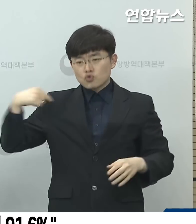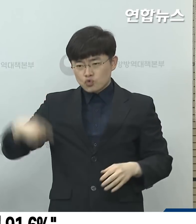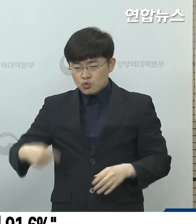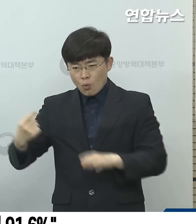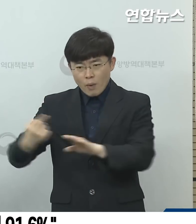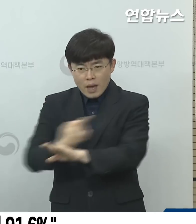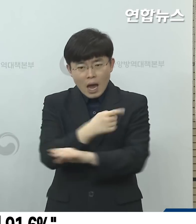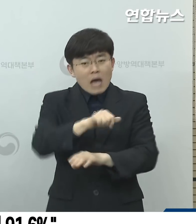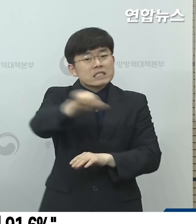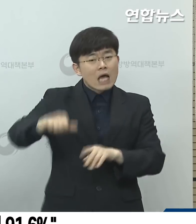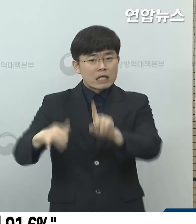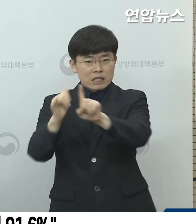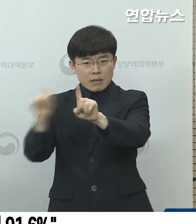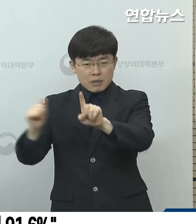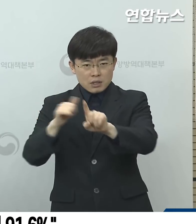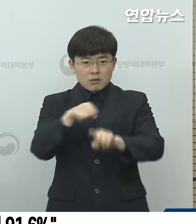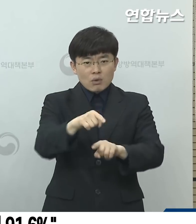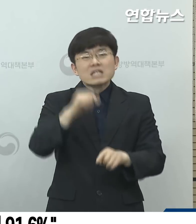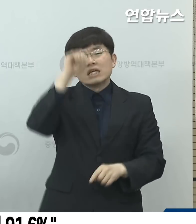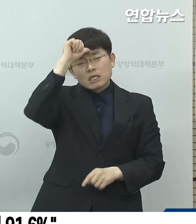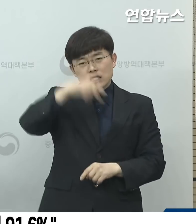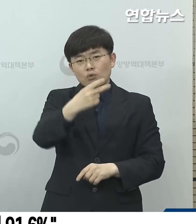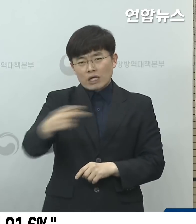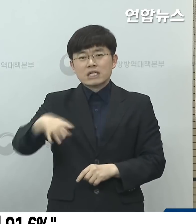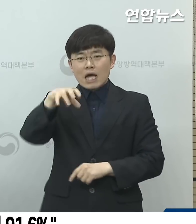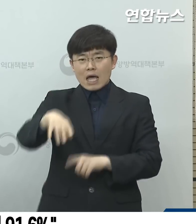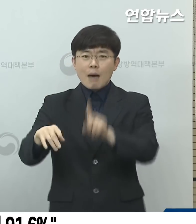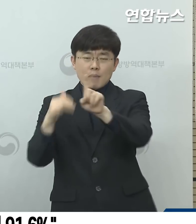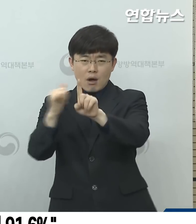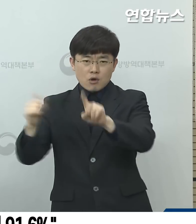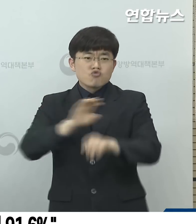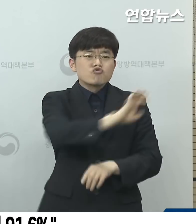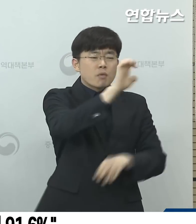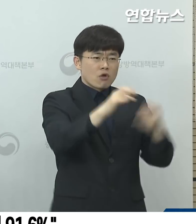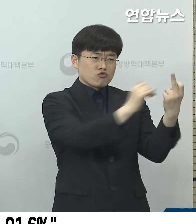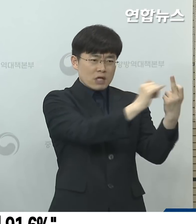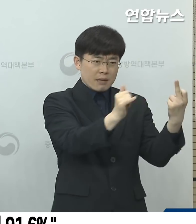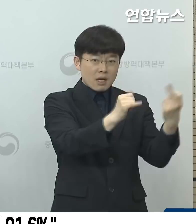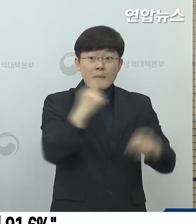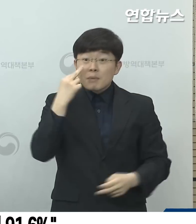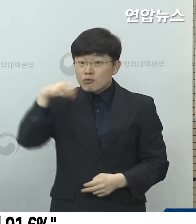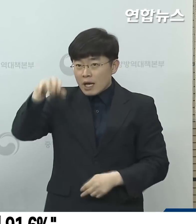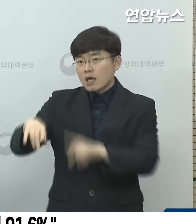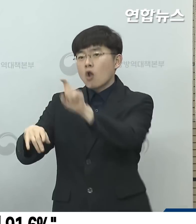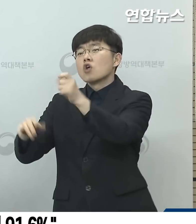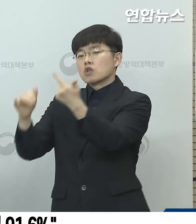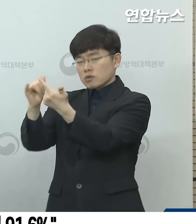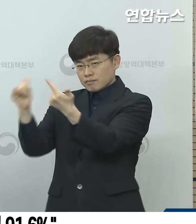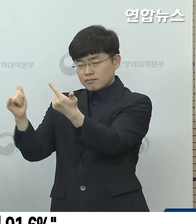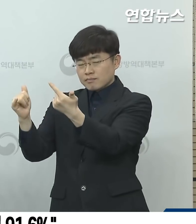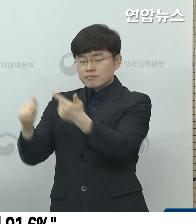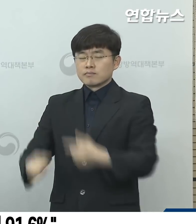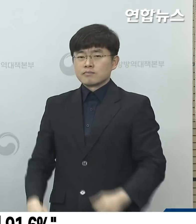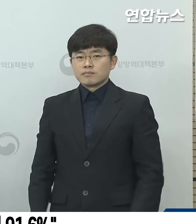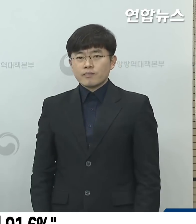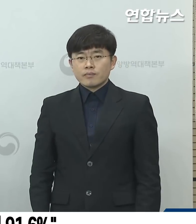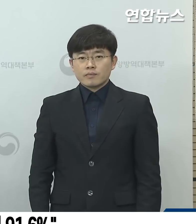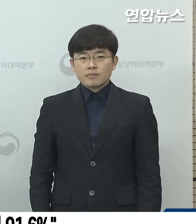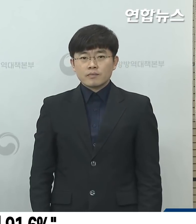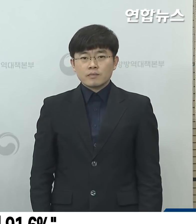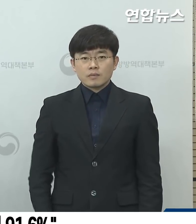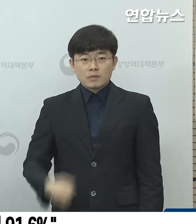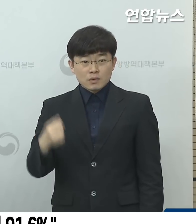아시아가 1명, 인도네시아였습니다. 유럽 12명, 미주 지역 16명이었으며 확인